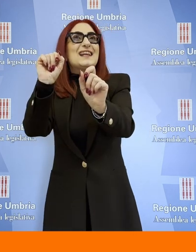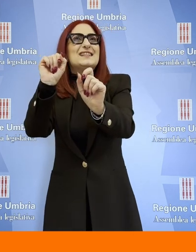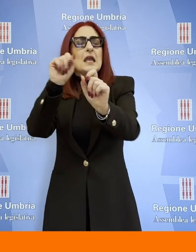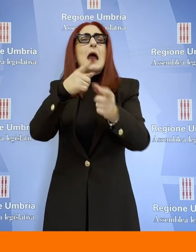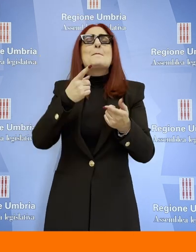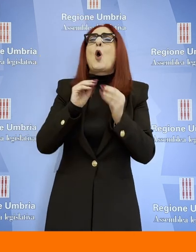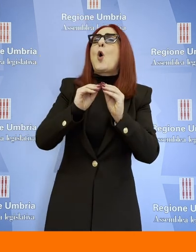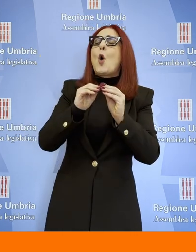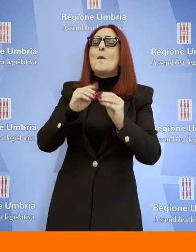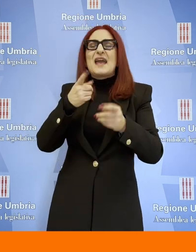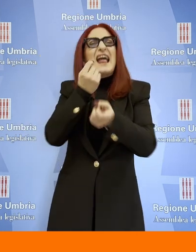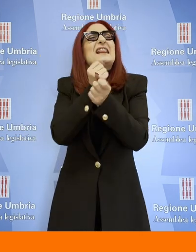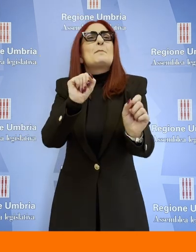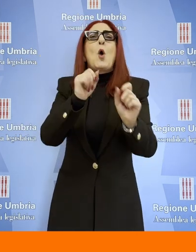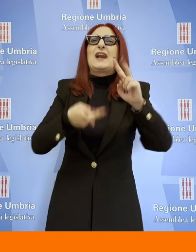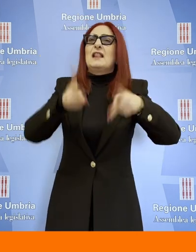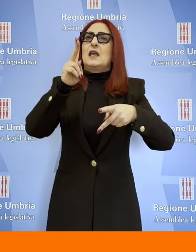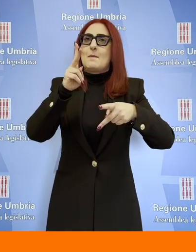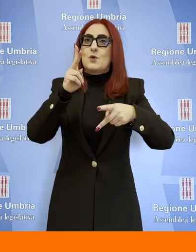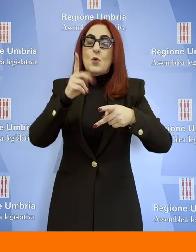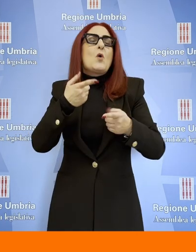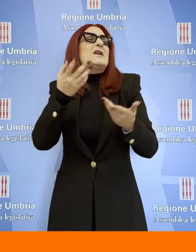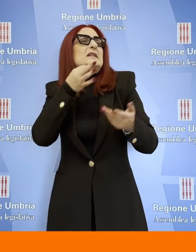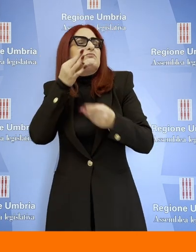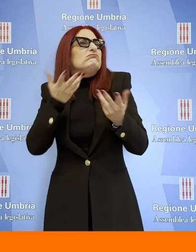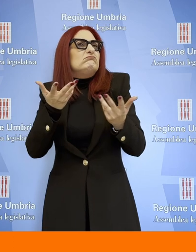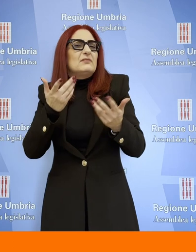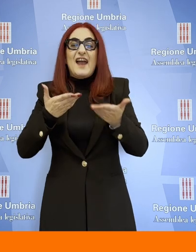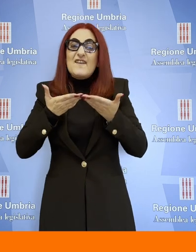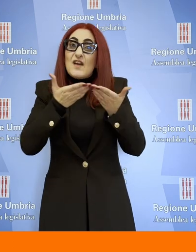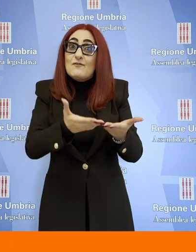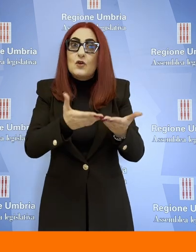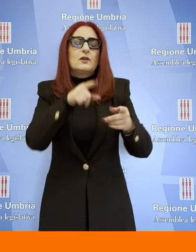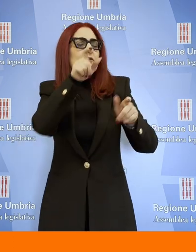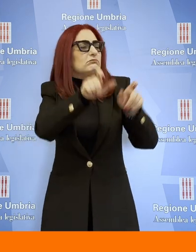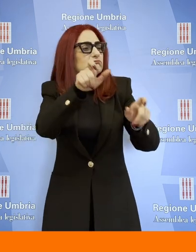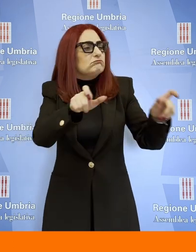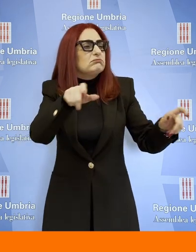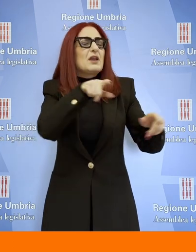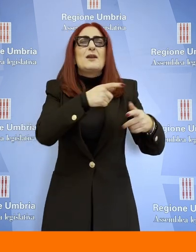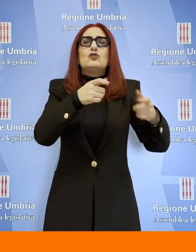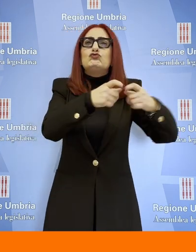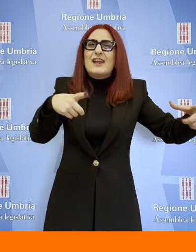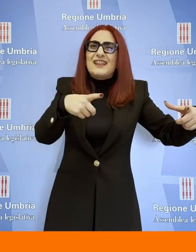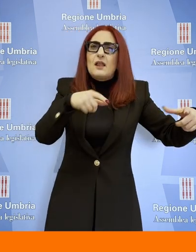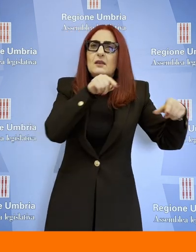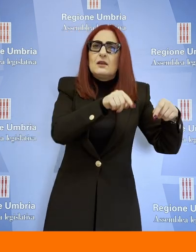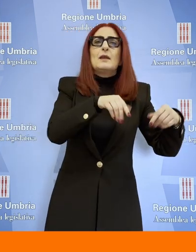partecipazione di tutti i cittadini attraverso le varie forme organizzative, ma anche le forme